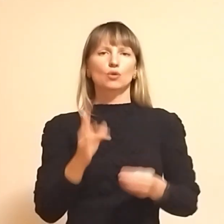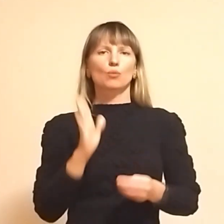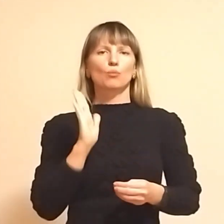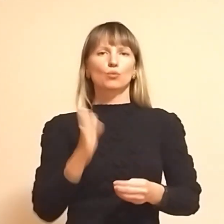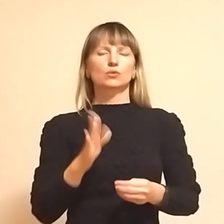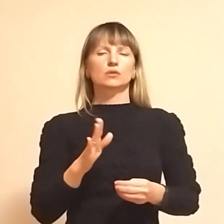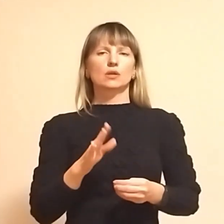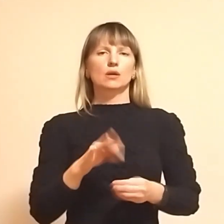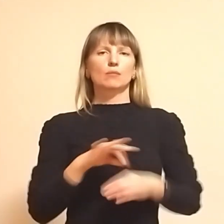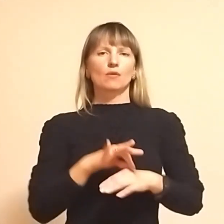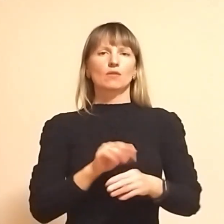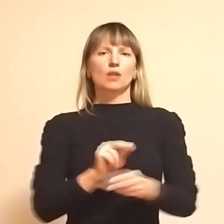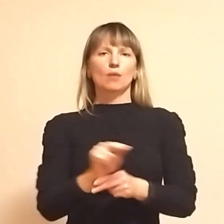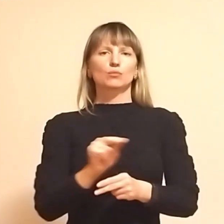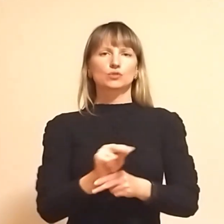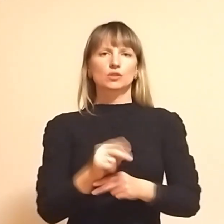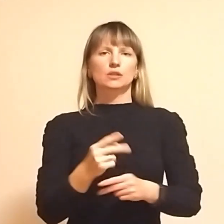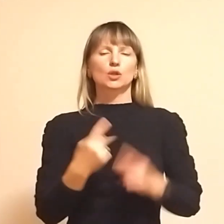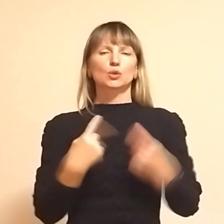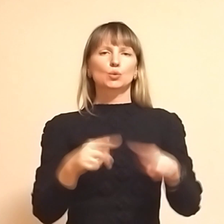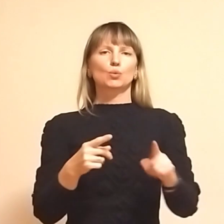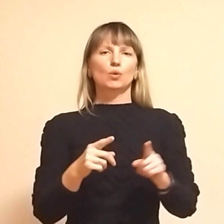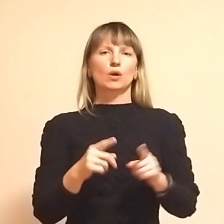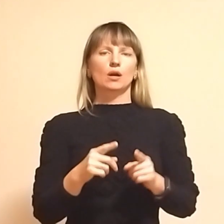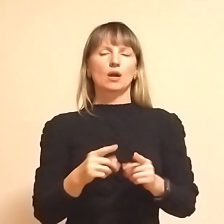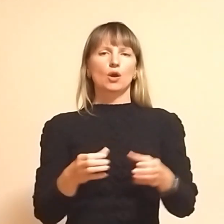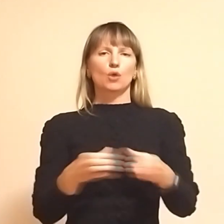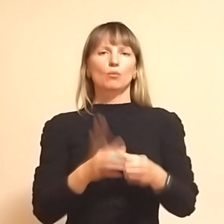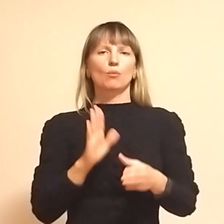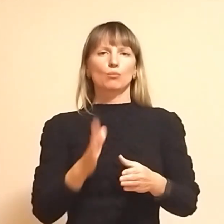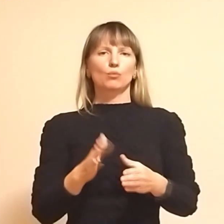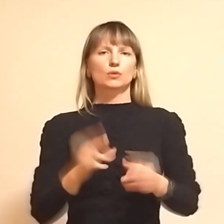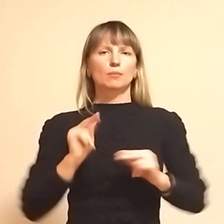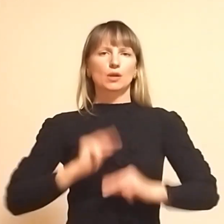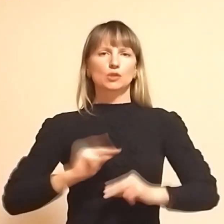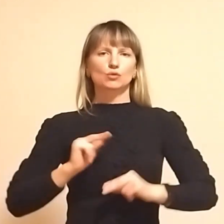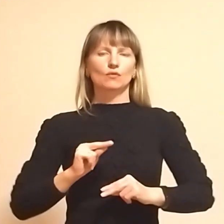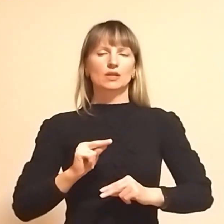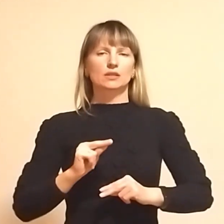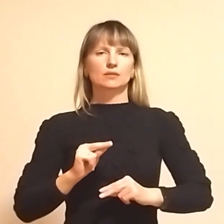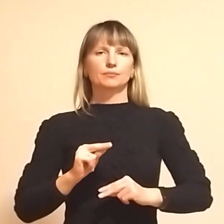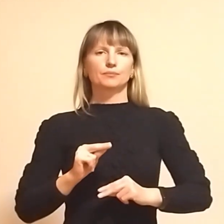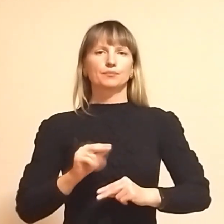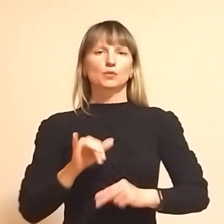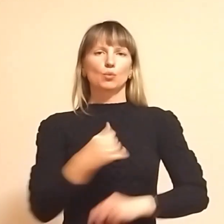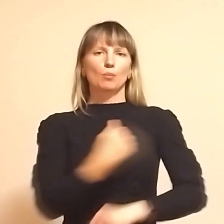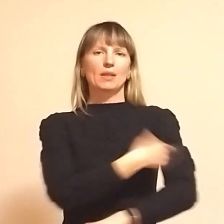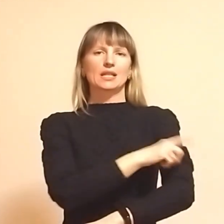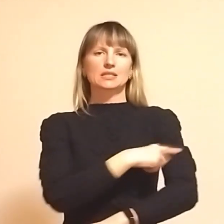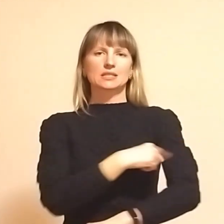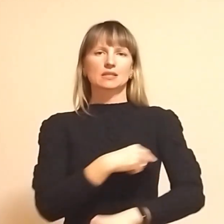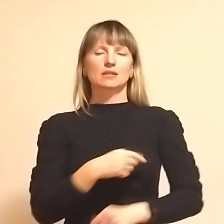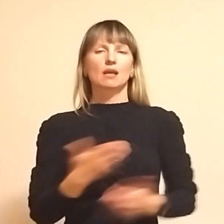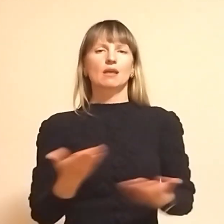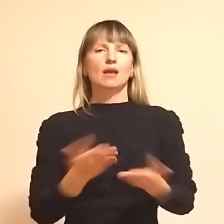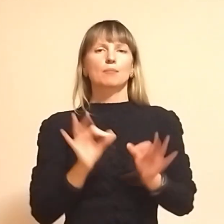проходить тактика, друга, інакша група буде працювати у медицині. Як правильно